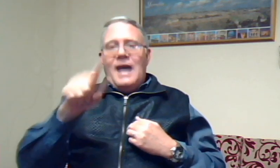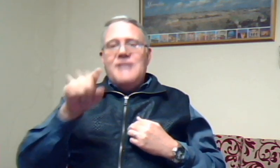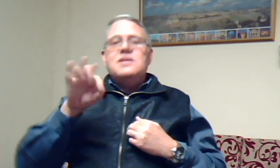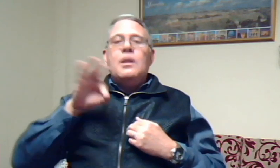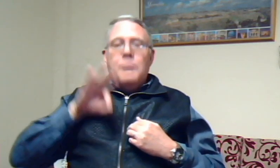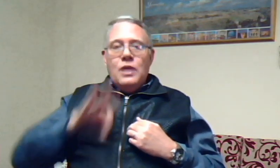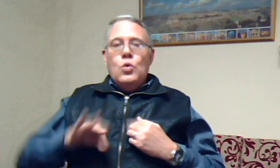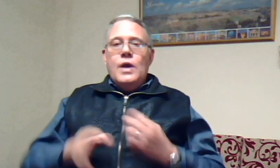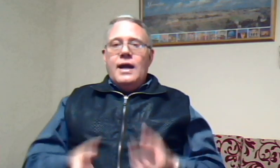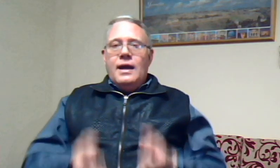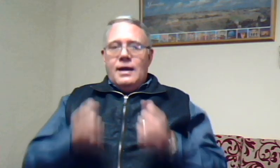sal belooning kry